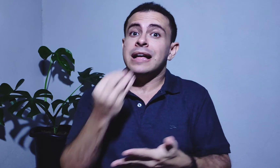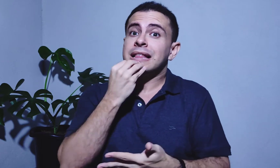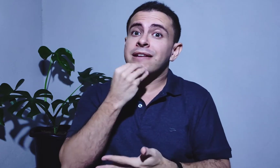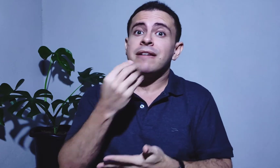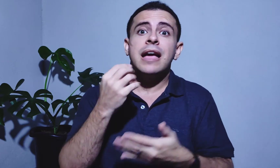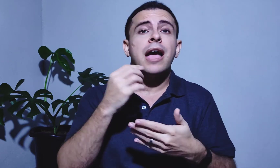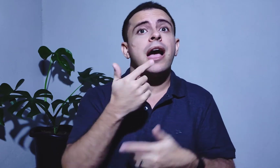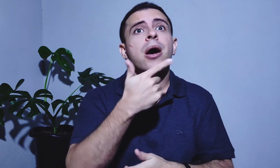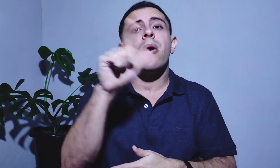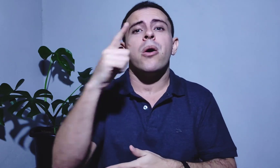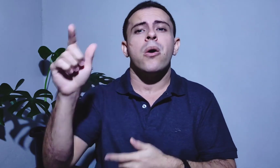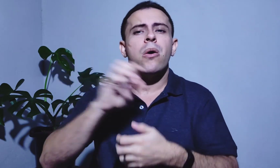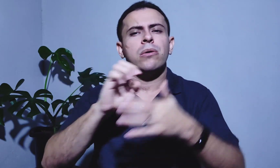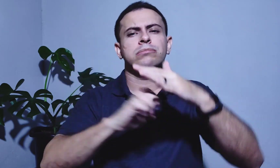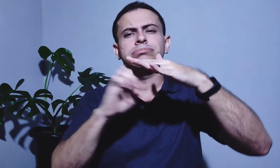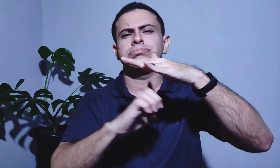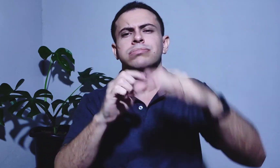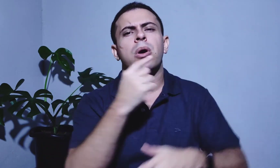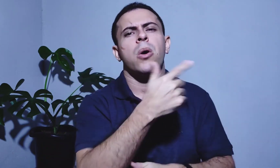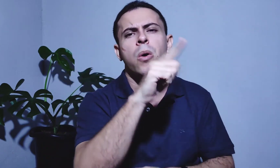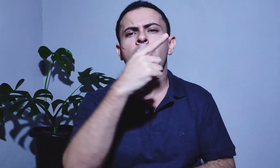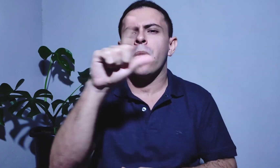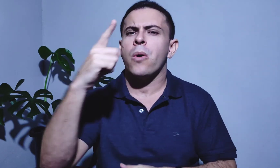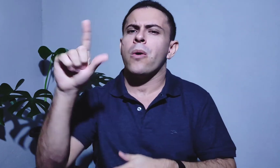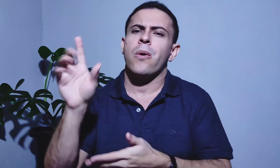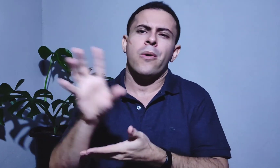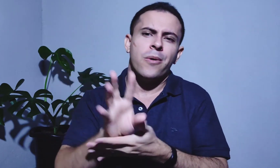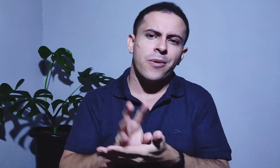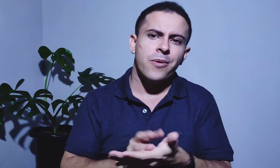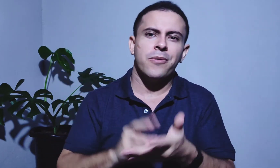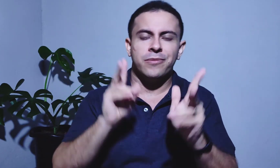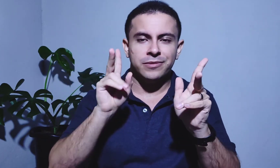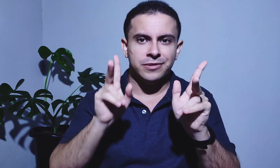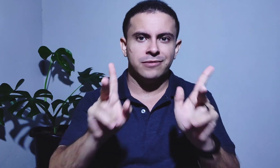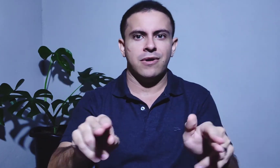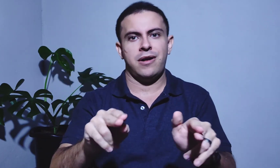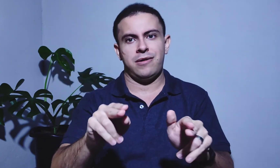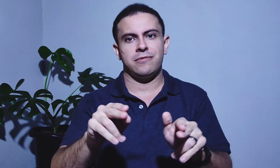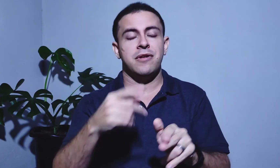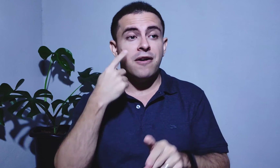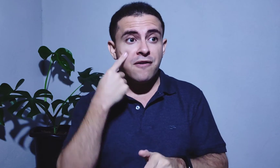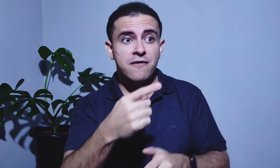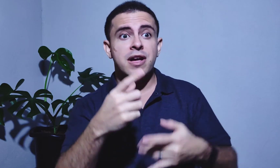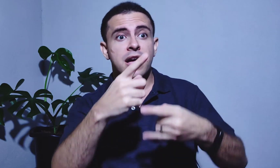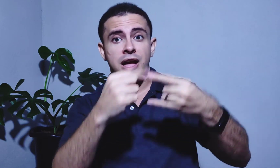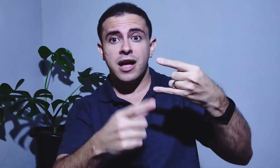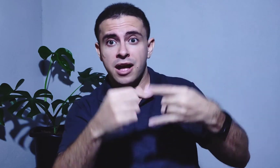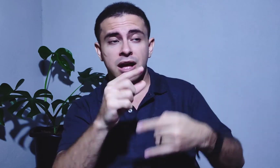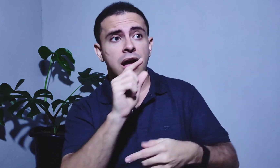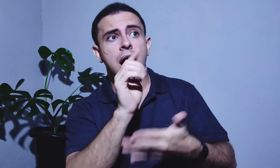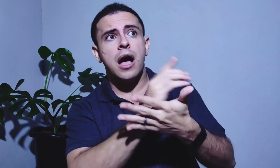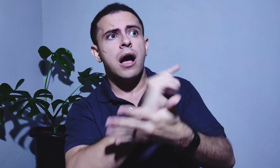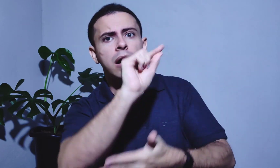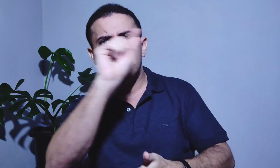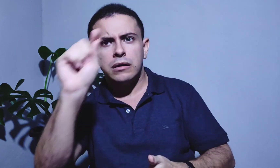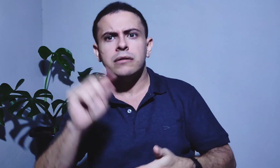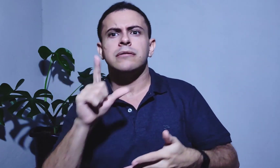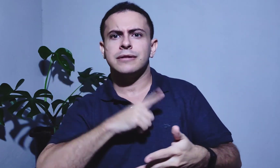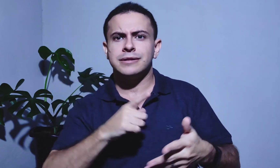deveria outras empresas, né? Também fazer o mesmo. Por exemplo, apoiar alguns canais que têm